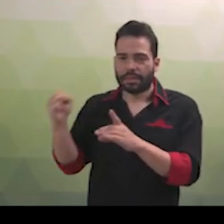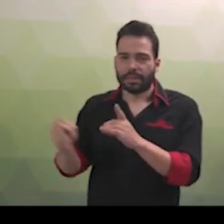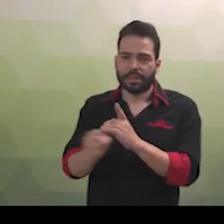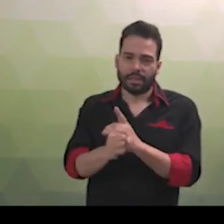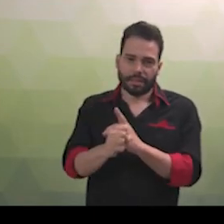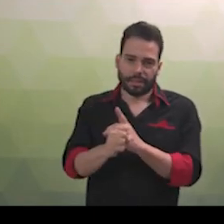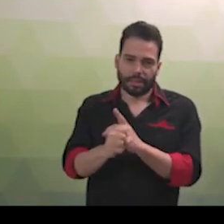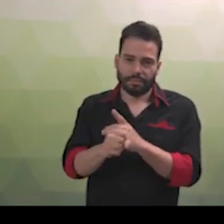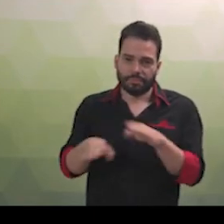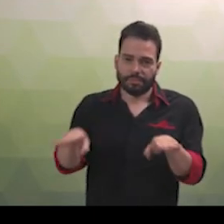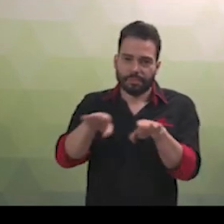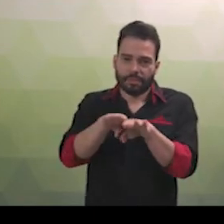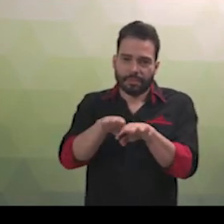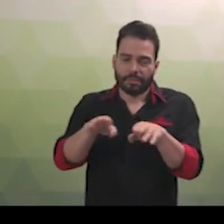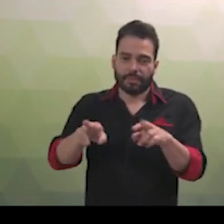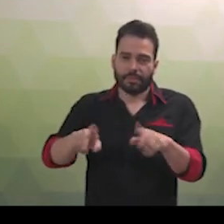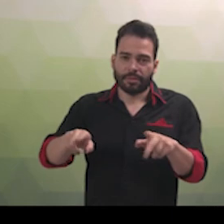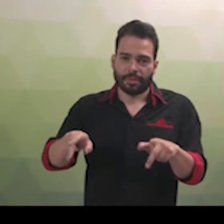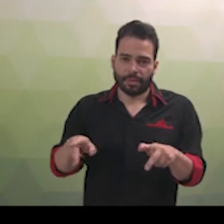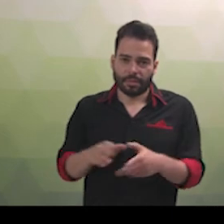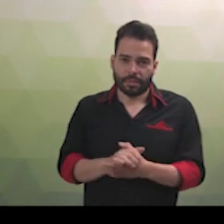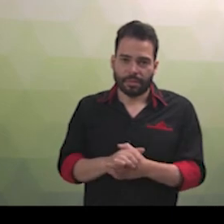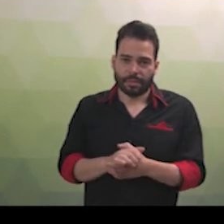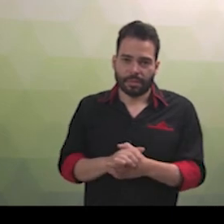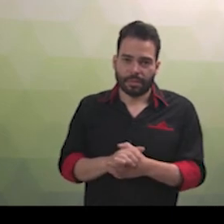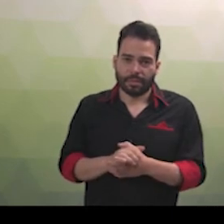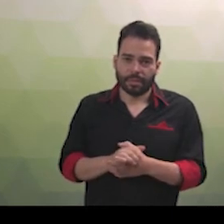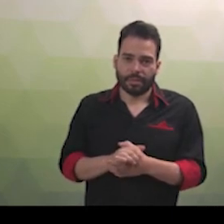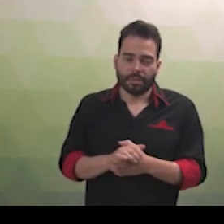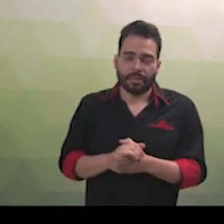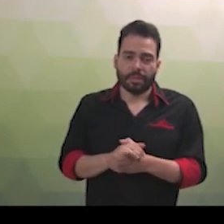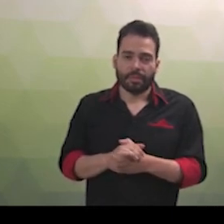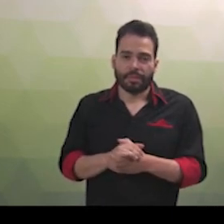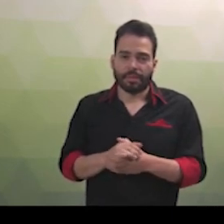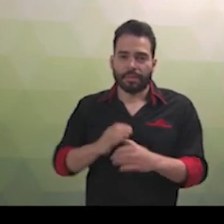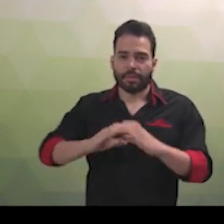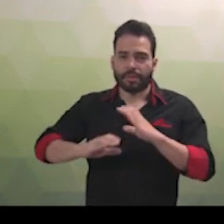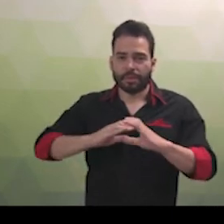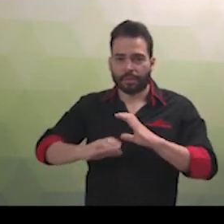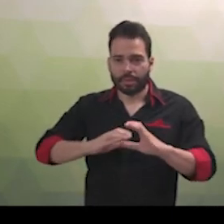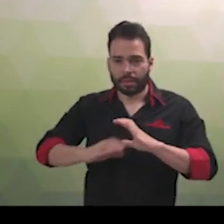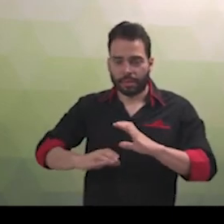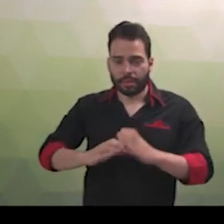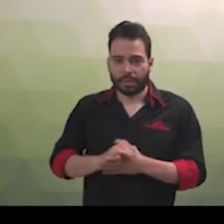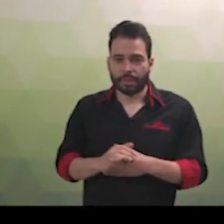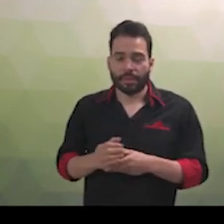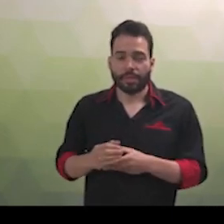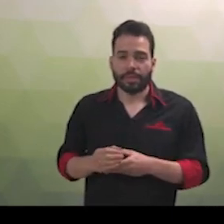em igualdade de condições e oportunidades com as demais pessoas. Comunicação é a